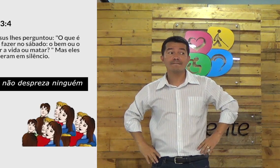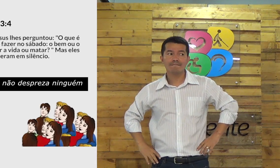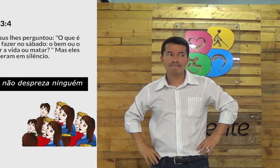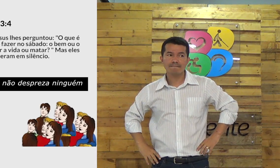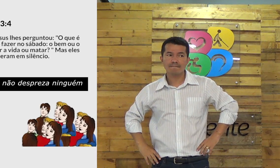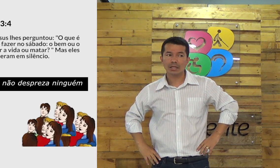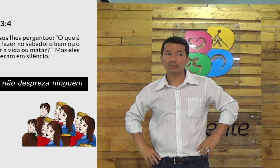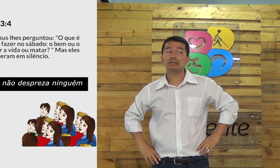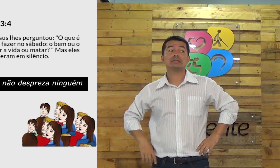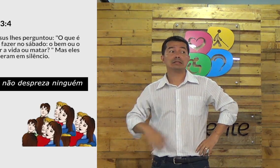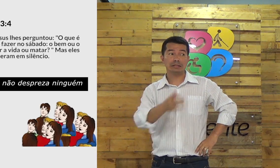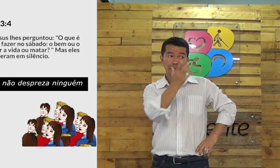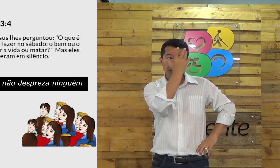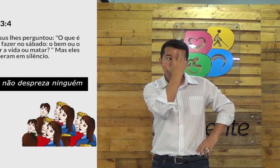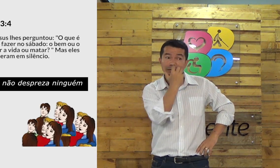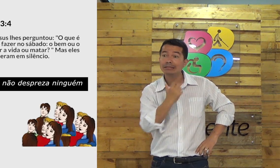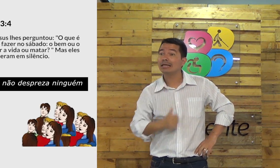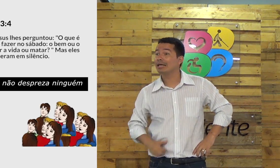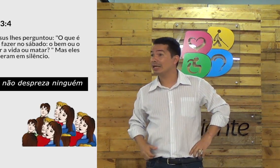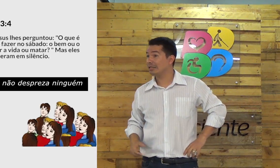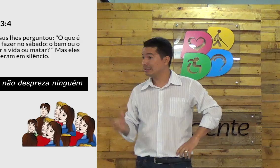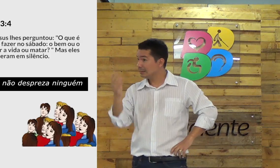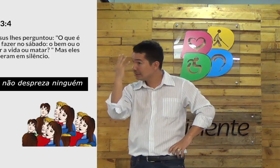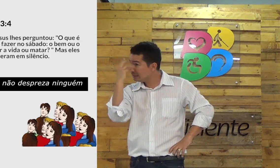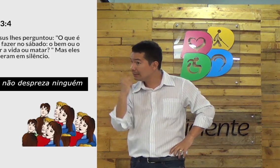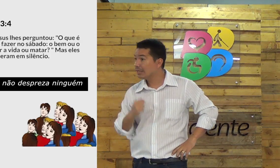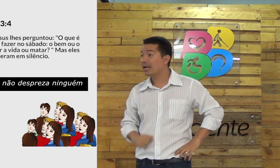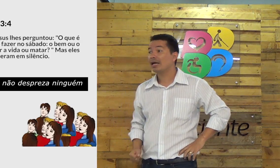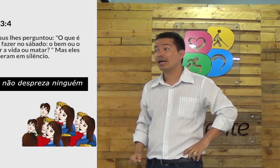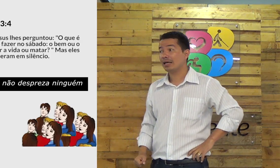o que que você escolhe? é sério? é sério?